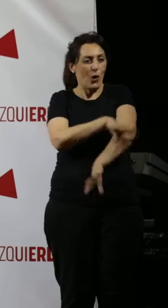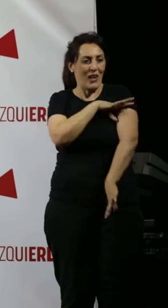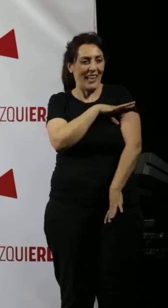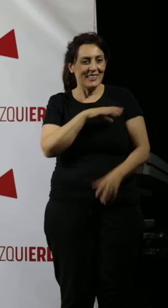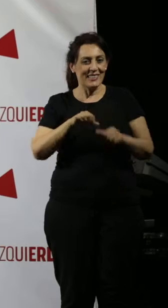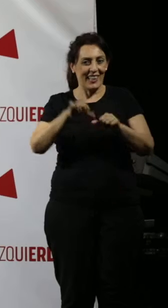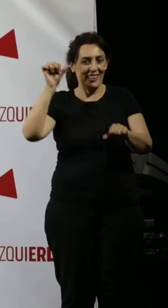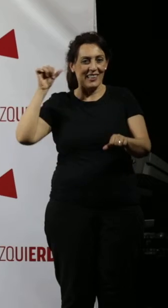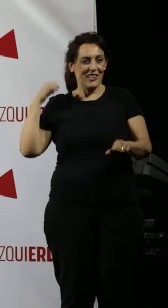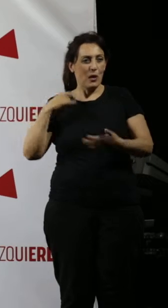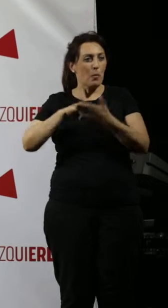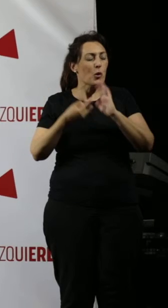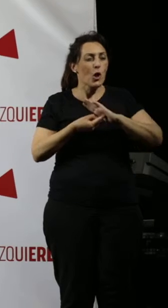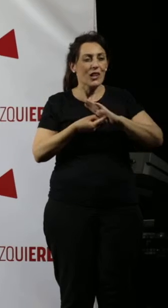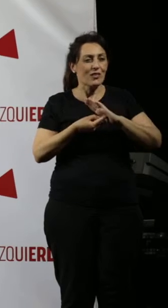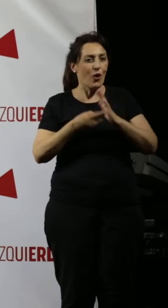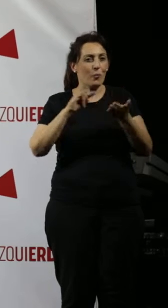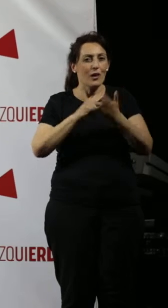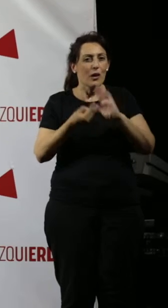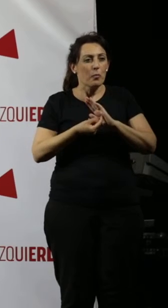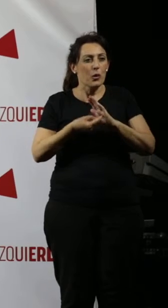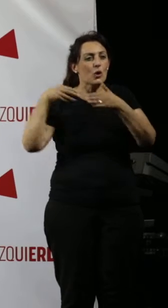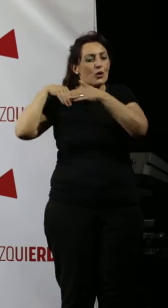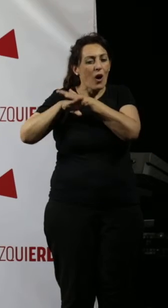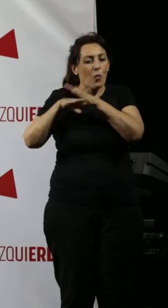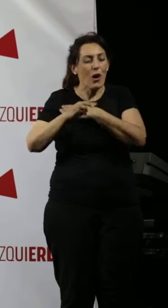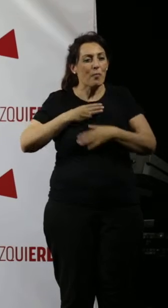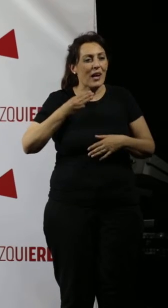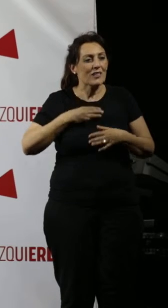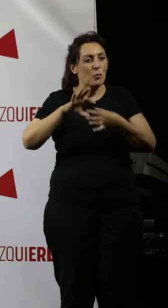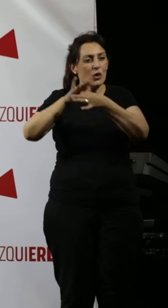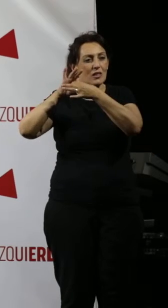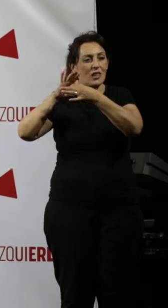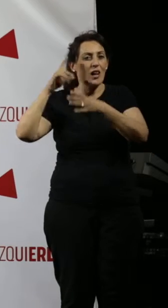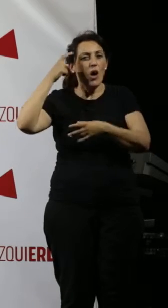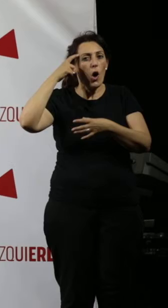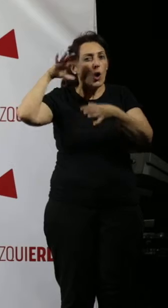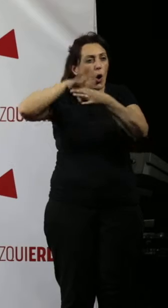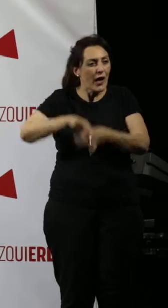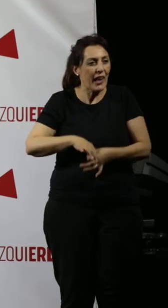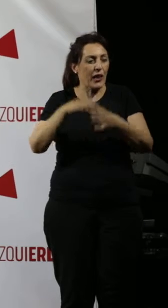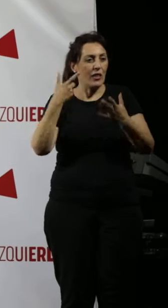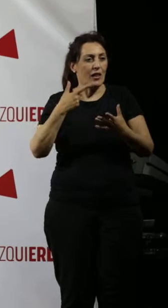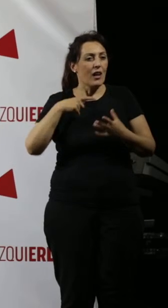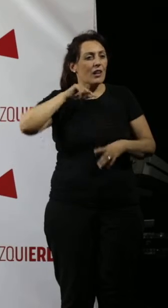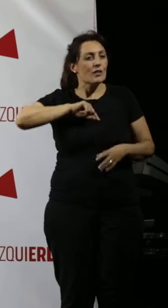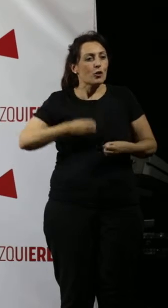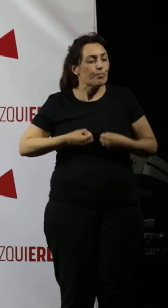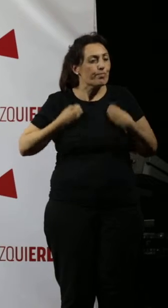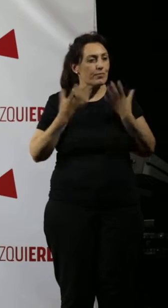nos basamos en un proyecto que acumula su patrimonio en torno a la coherencia y la convicción.